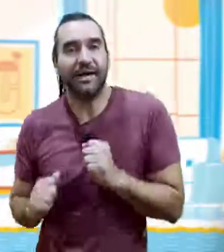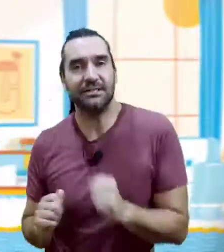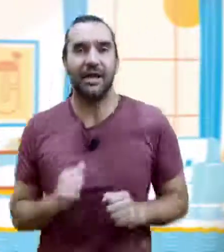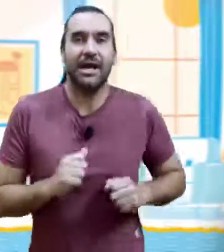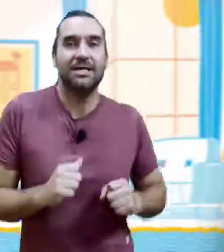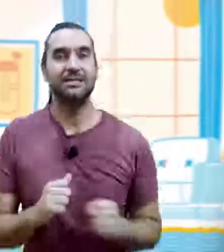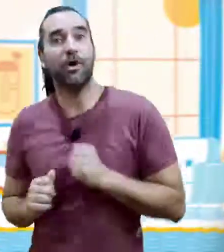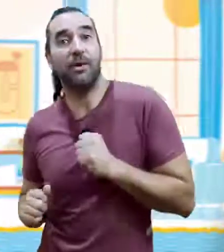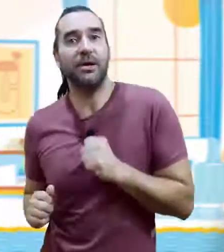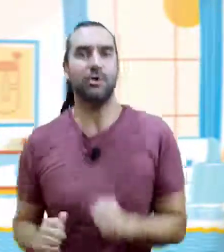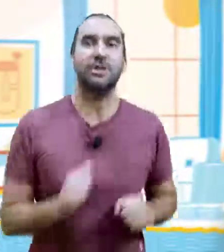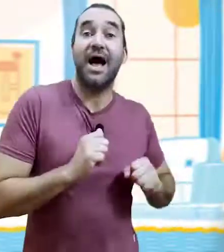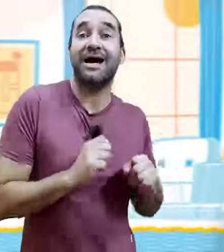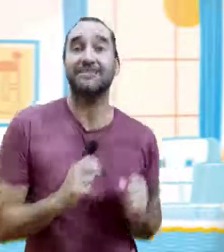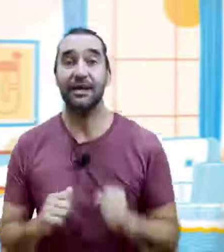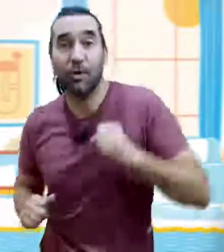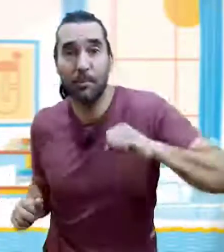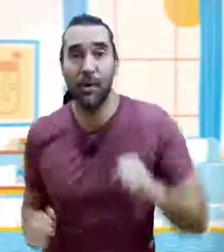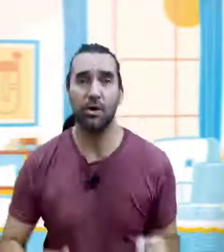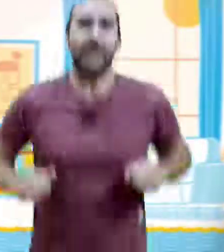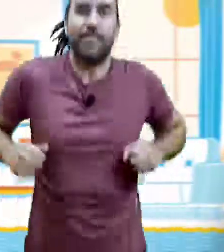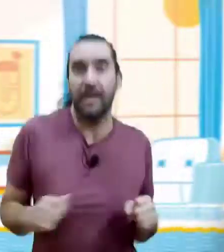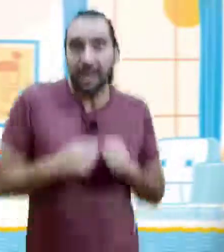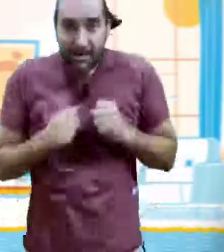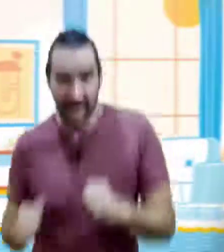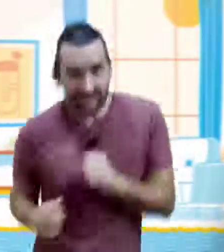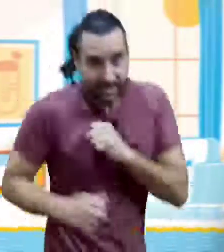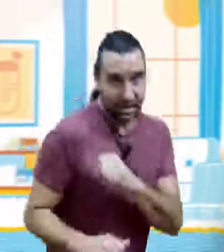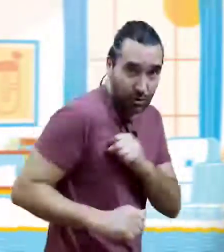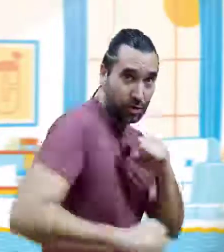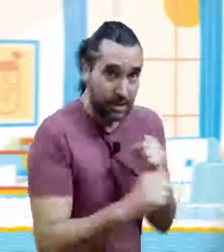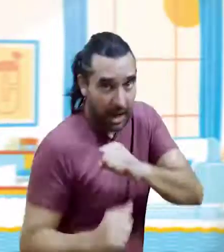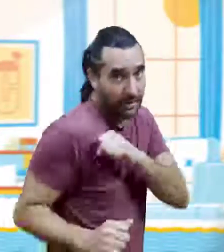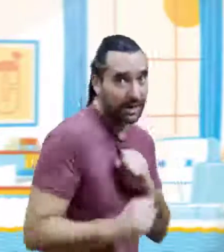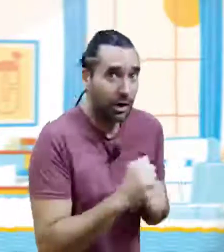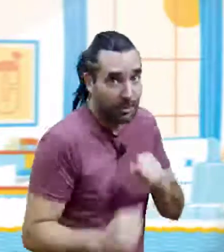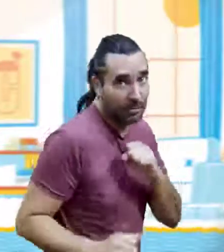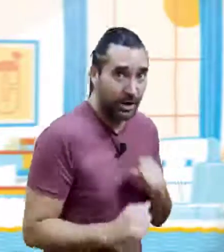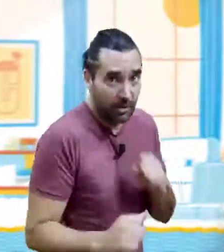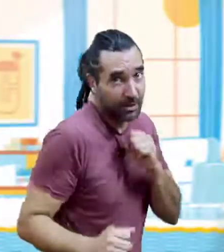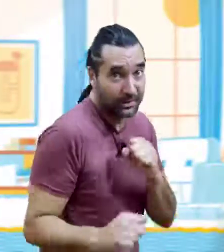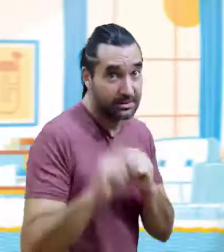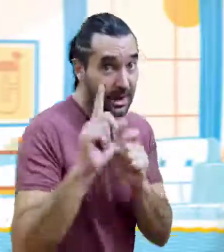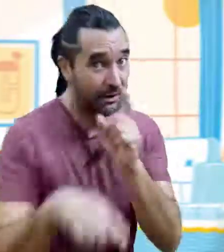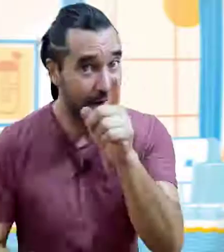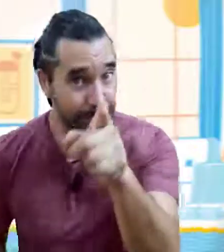parece si nos ponemos a hacer un poco de gimnasia entre todos? A ver qué nos proponen los profes. A ver ahí.